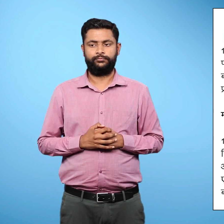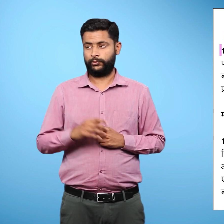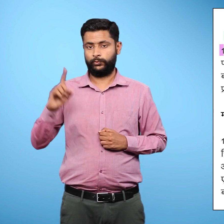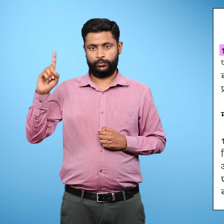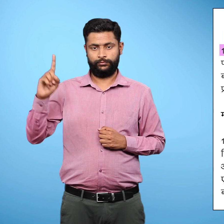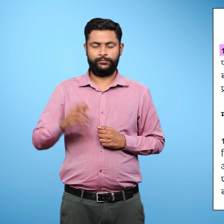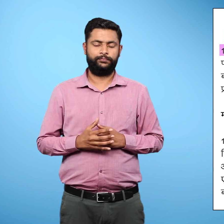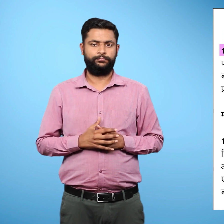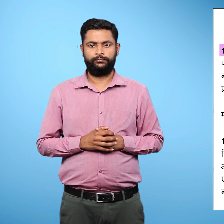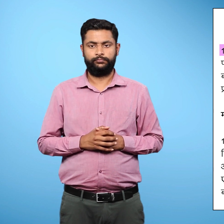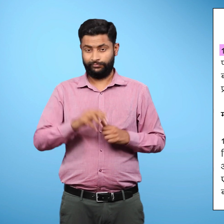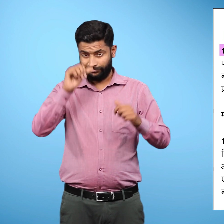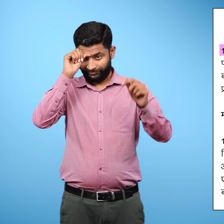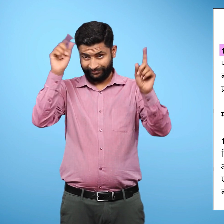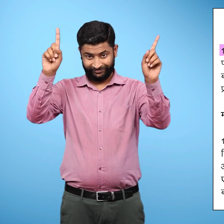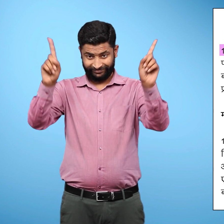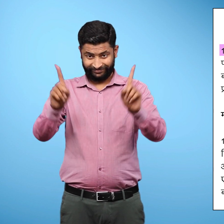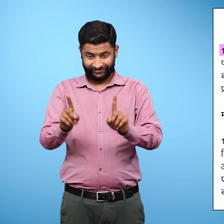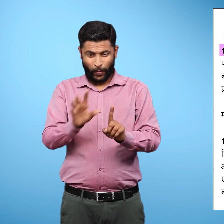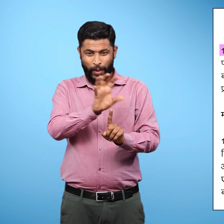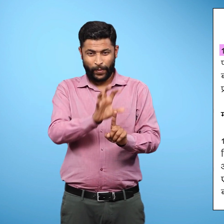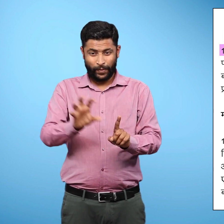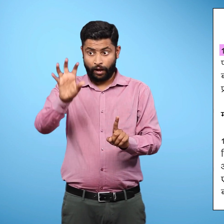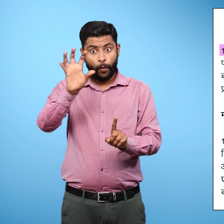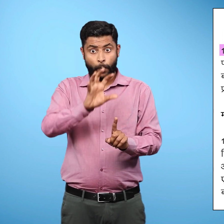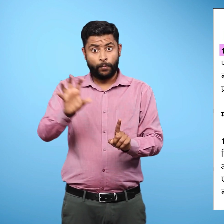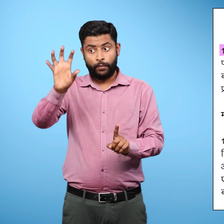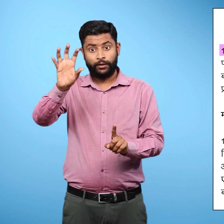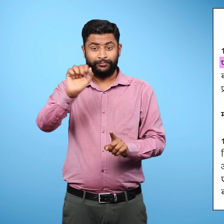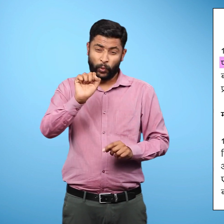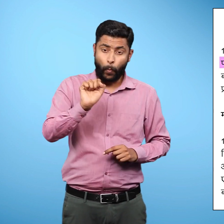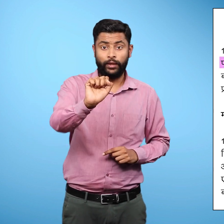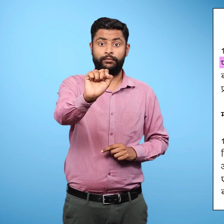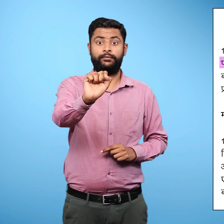पहला आपके राज्य में किस प्रकार के स्थल रूप पाए जाते हैं